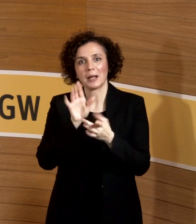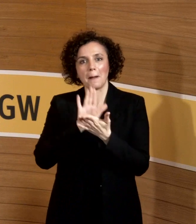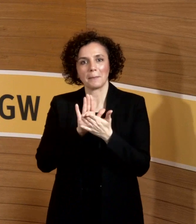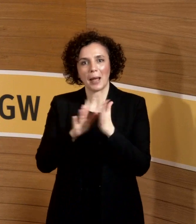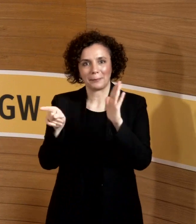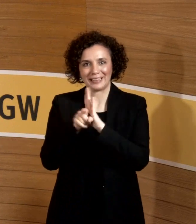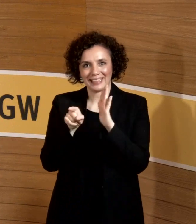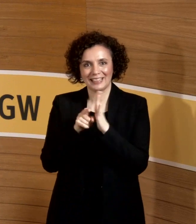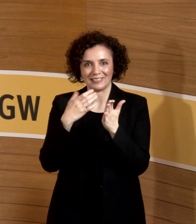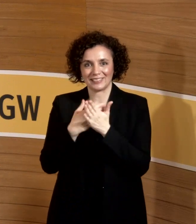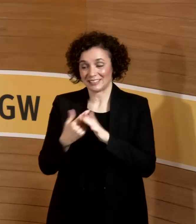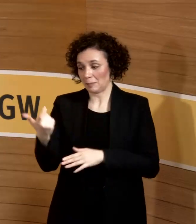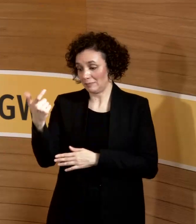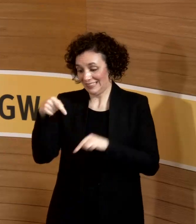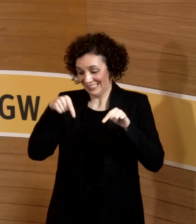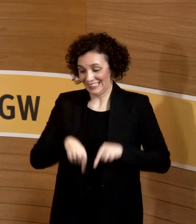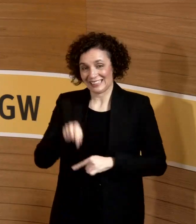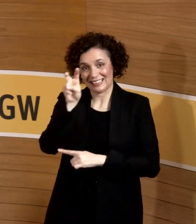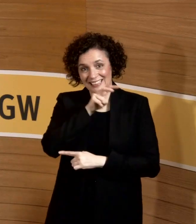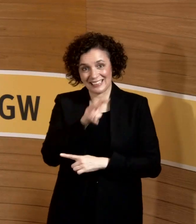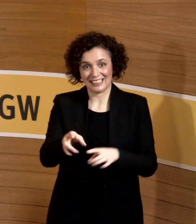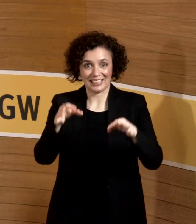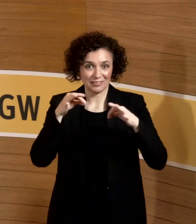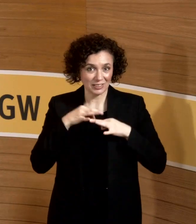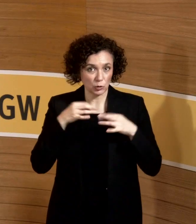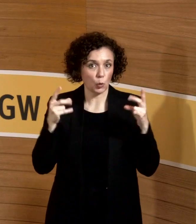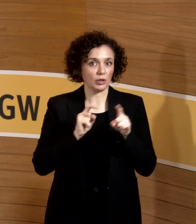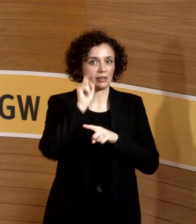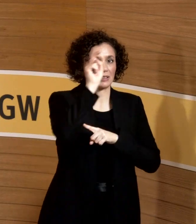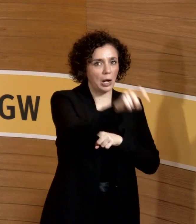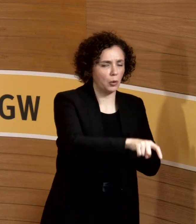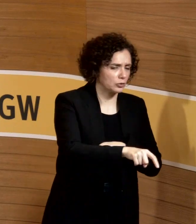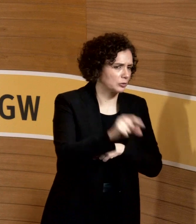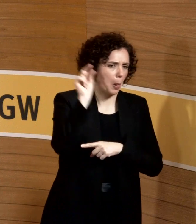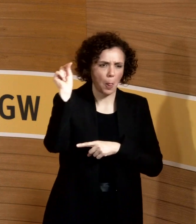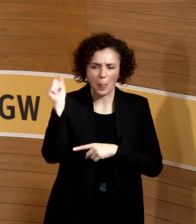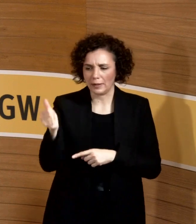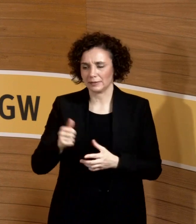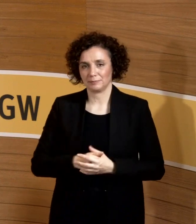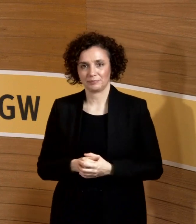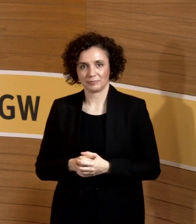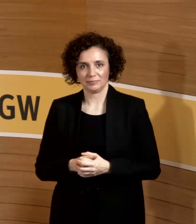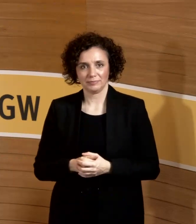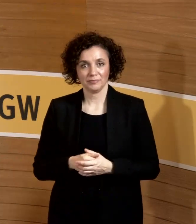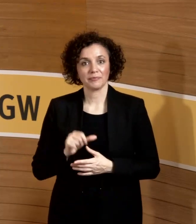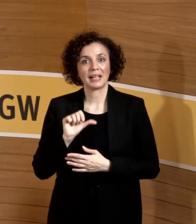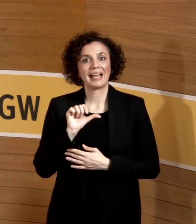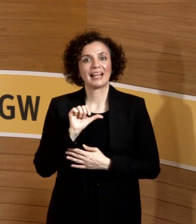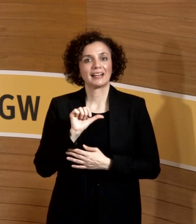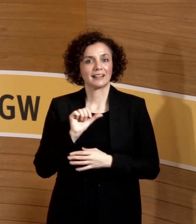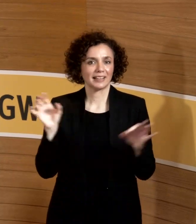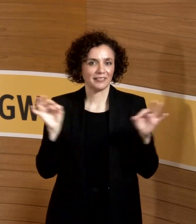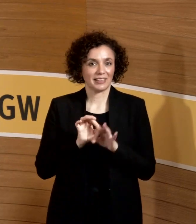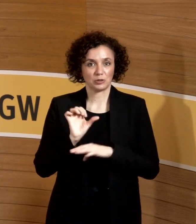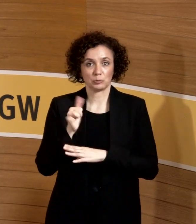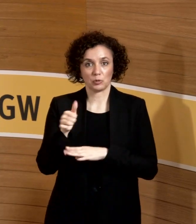bei uns, auch noch nicht draußen, also die Serokonversion ist wirklich niedrig. Wir unterstützen bei der Gefährdungsbeurteilung spätestens Infektionsgefährdung,